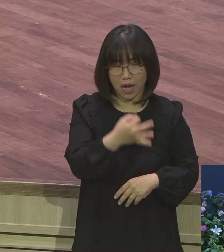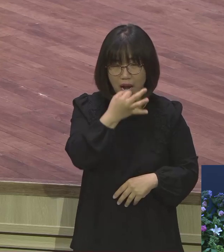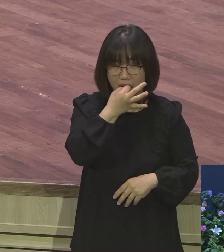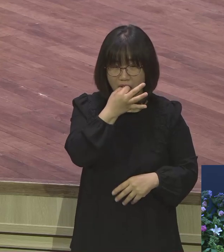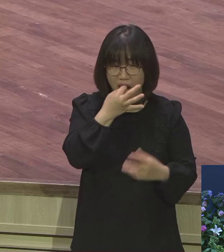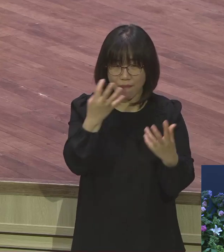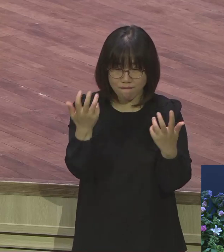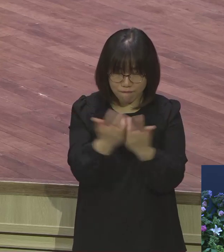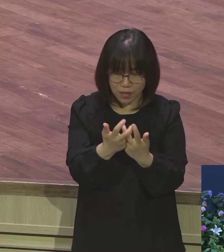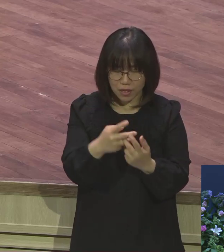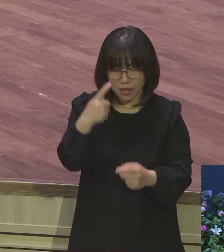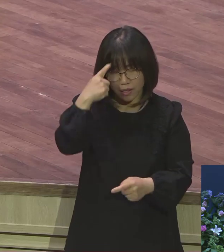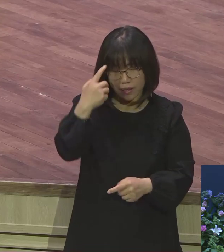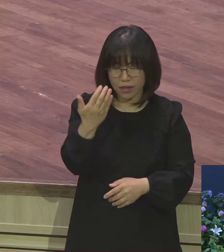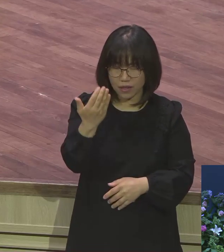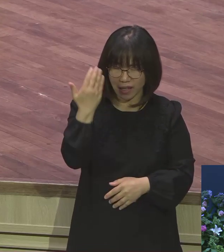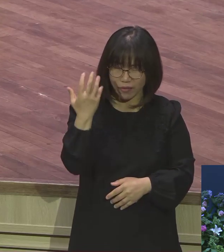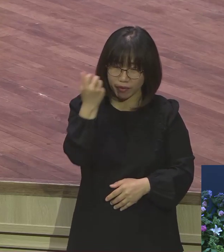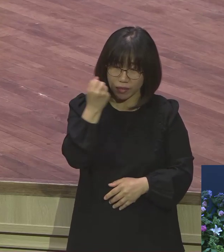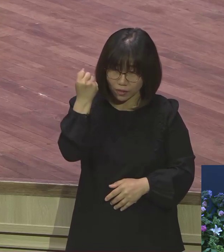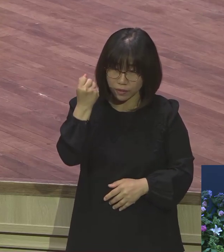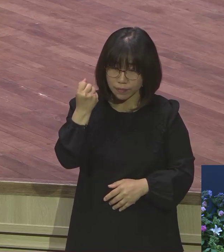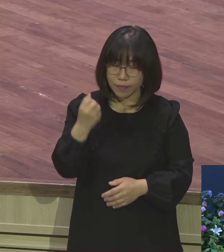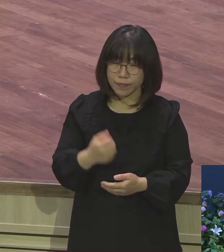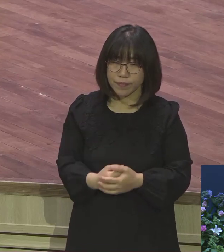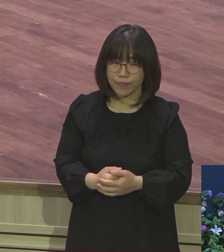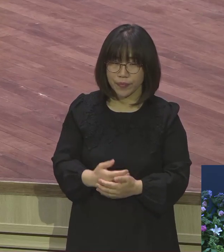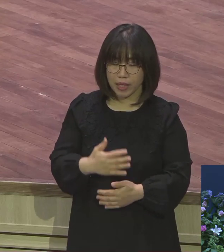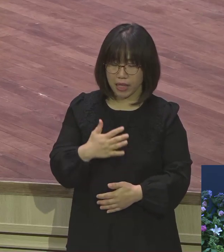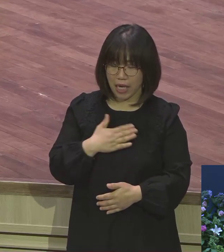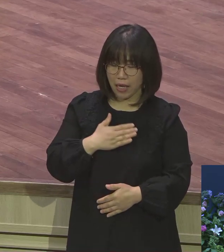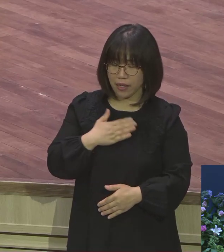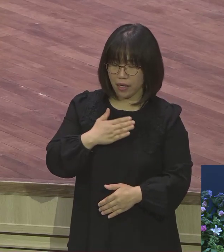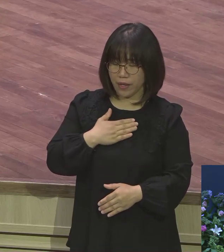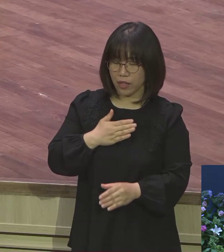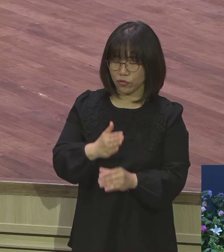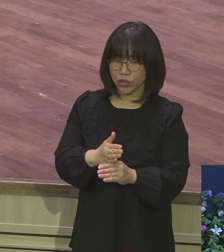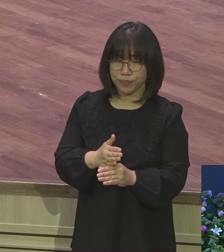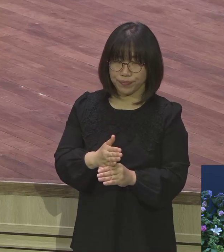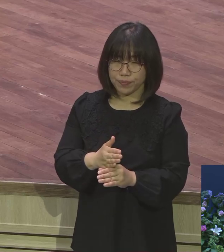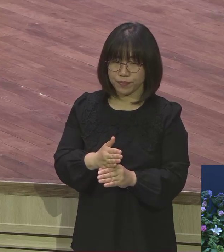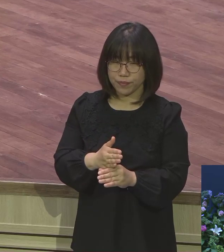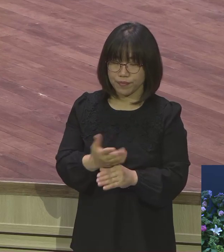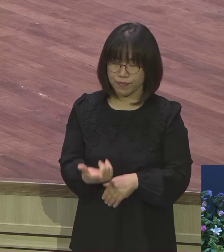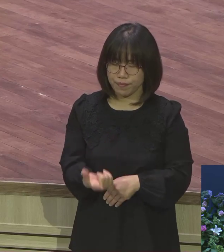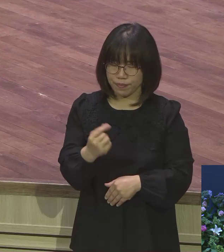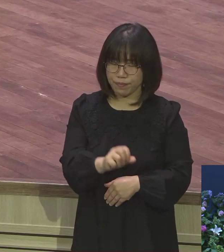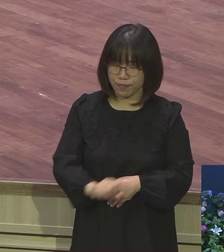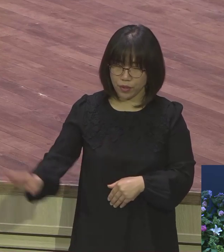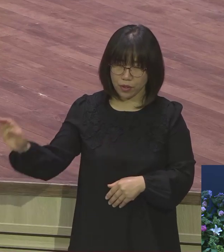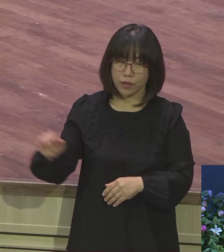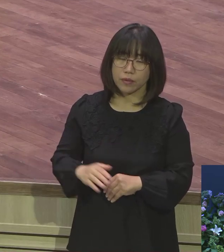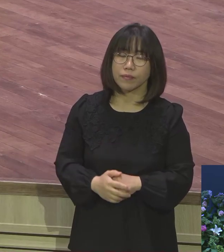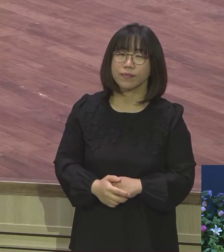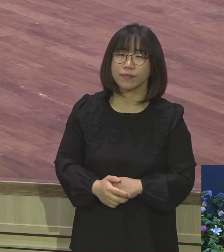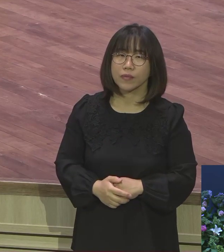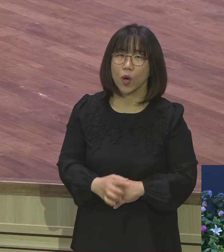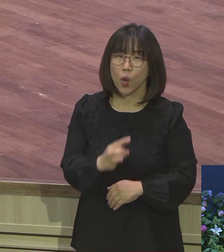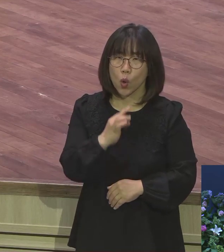예틀이에요. 내가 내가 예틀이에요. 빠져나와야 돼요. 이제 우리는 뭐예요? 오직 그리스도